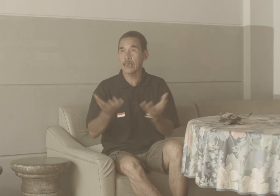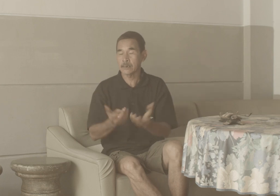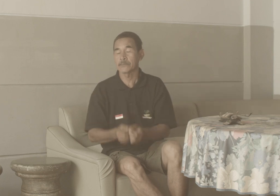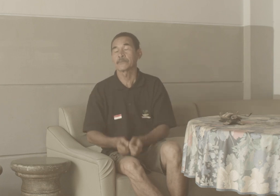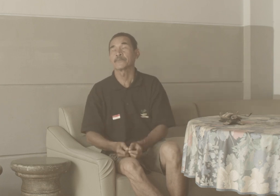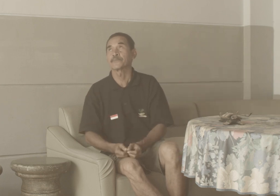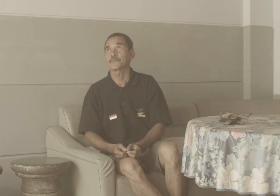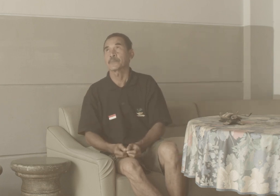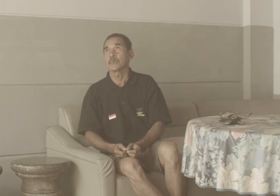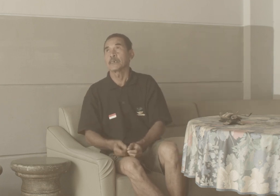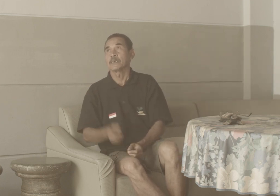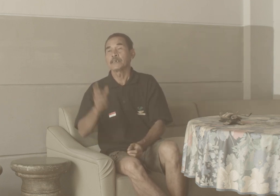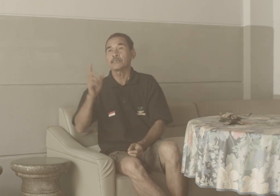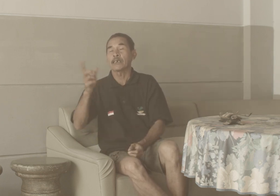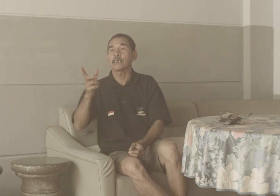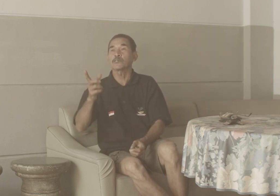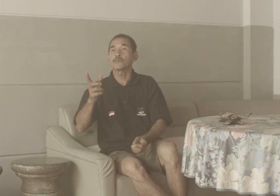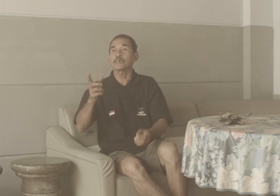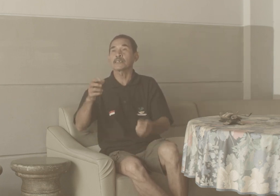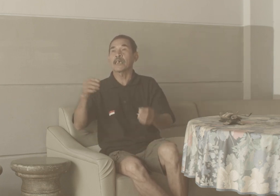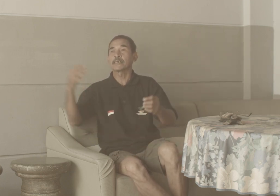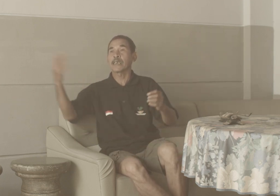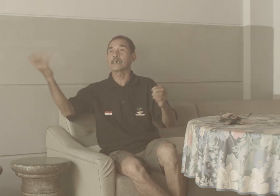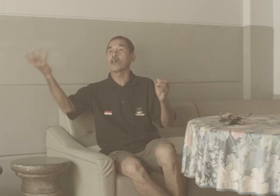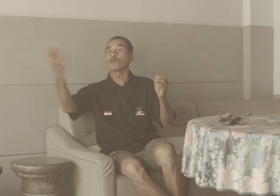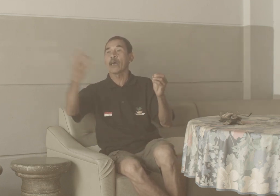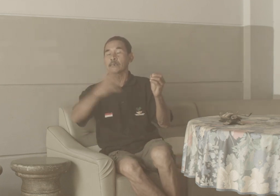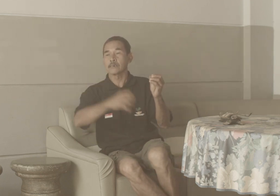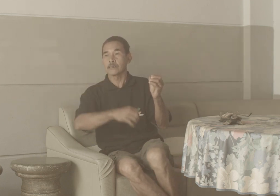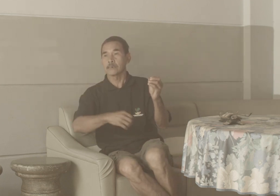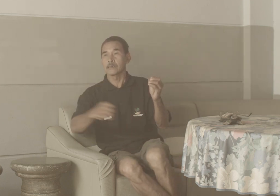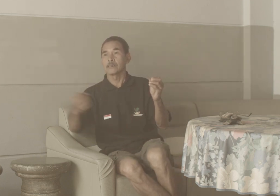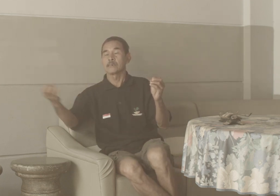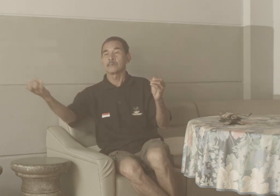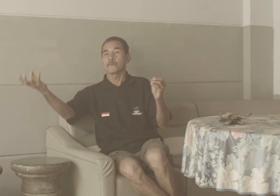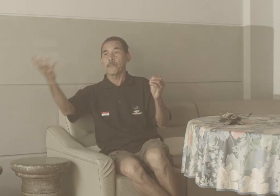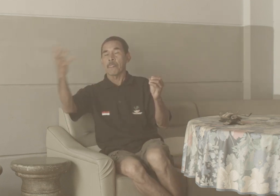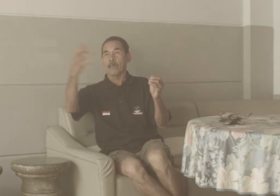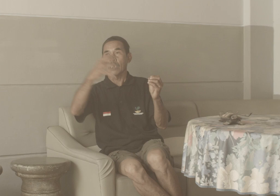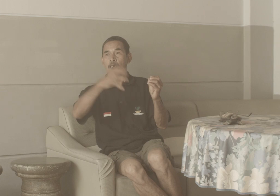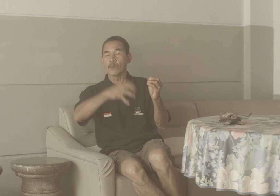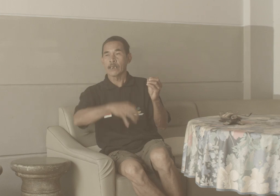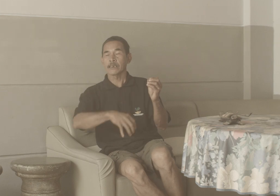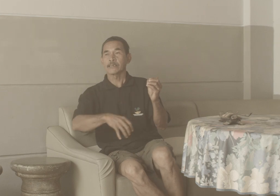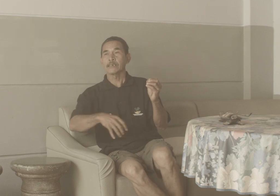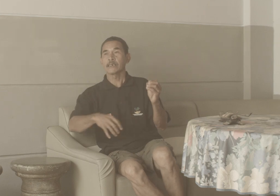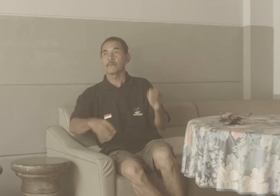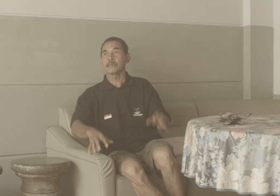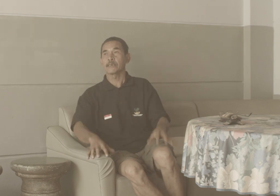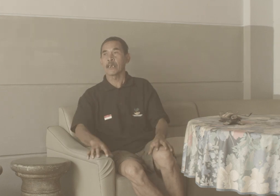Disana itu Terjadilah gangguan Gangguan terjadi Namanya